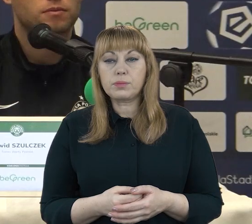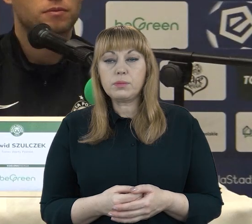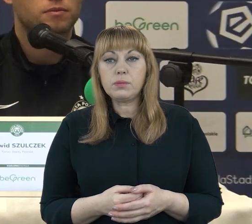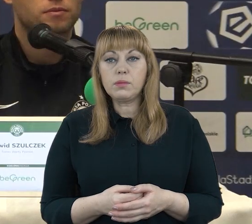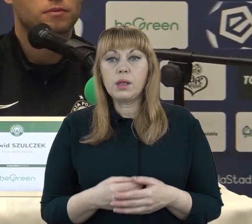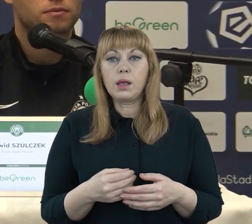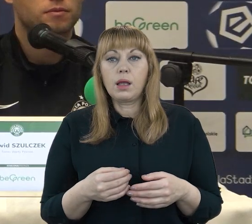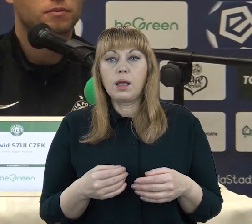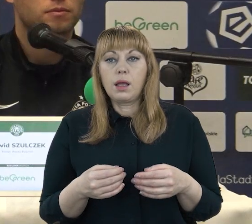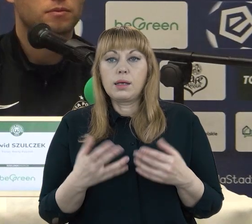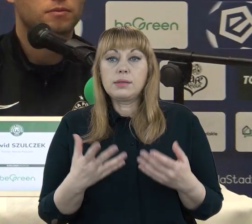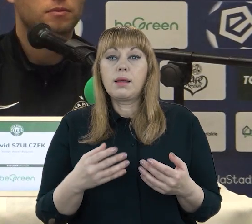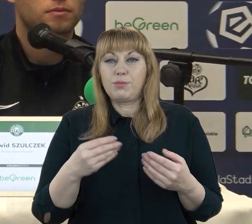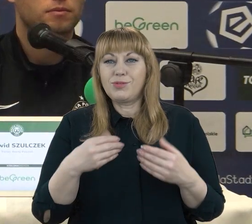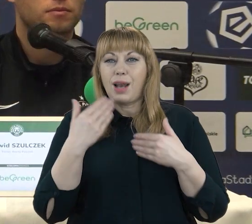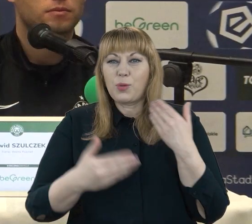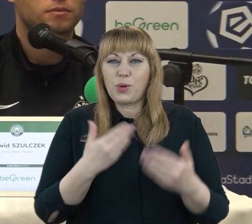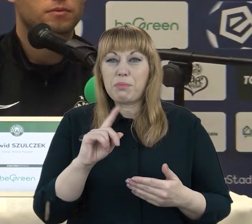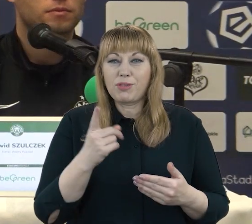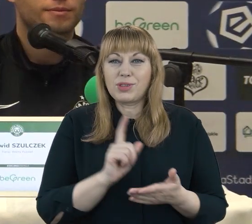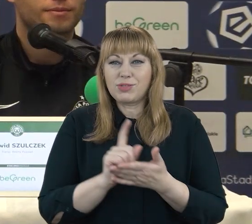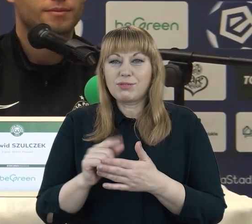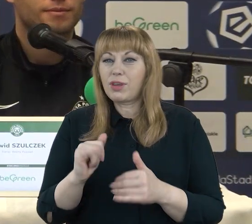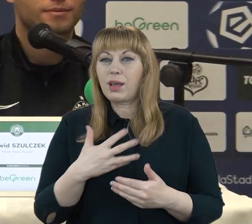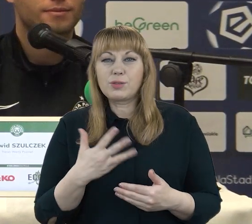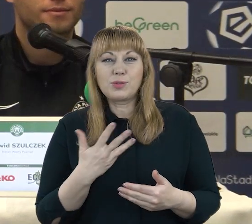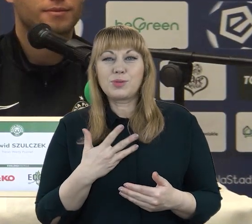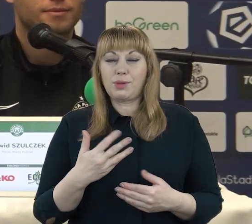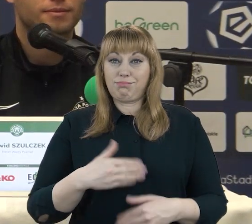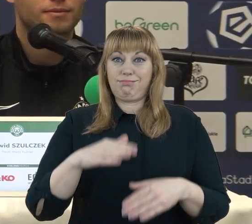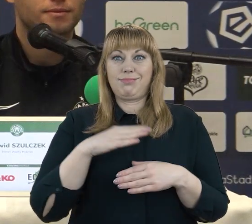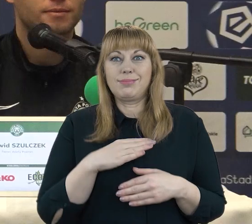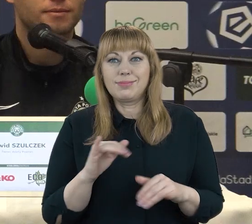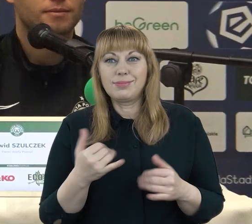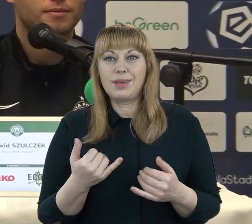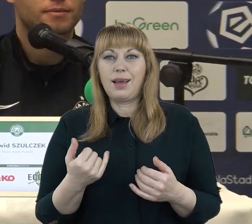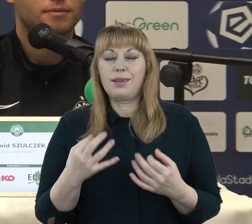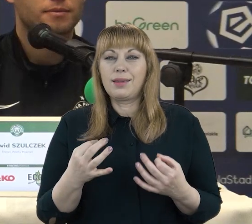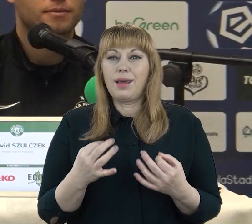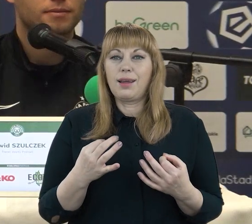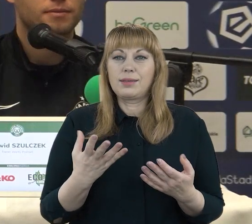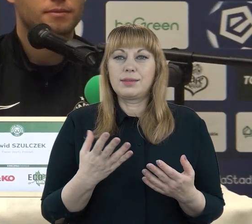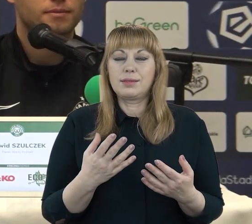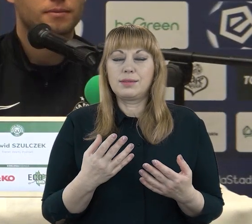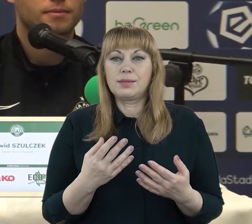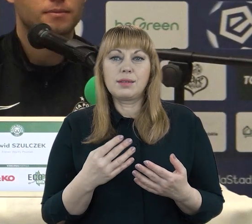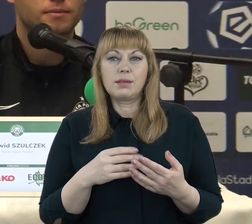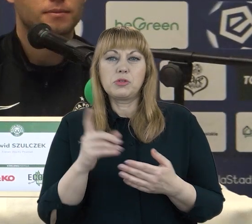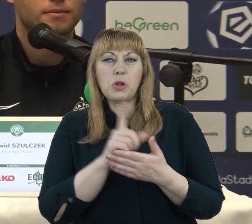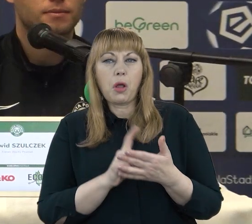Gratuluję tego pierwszego zwycięstwa. Jakie to uczucie? Takie podstawowe pytania, które się nasuwamy. Jak by Pan porówniał się do tych wcześniejszych prywalnych,